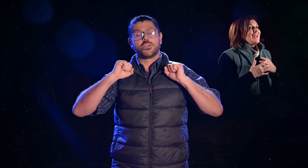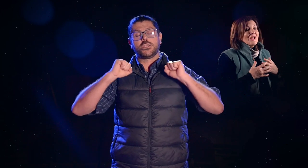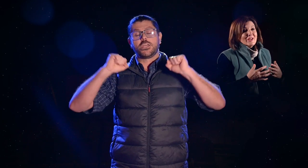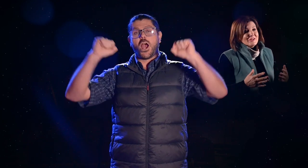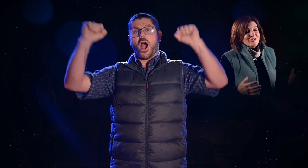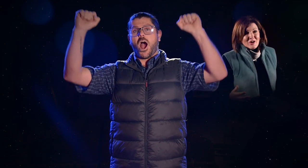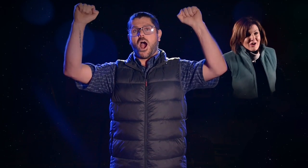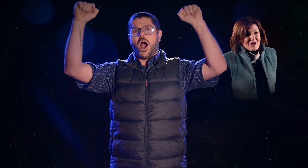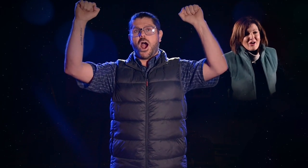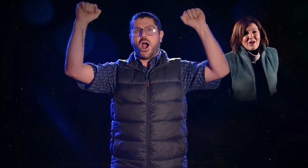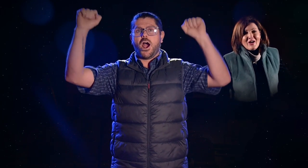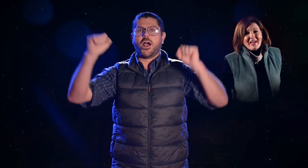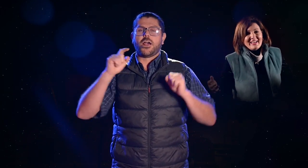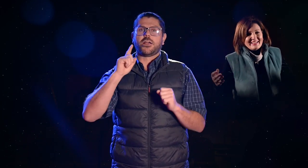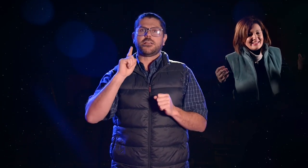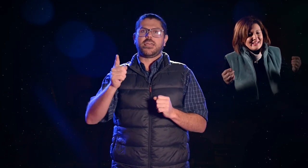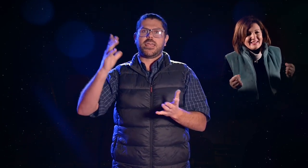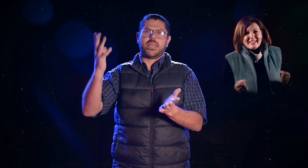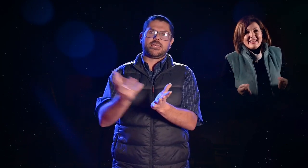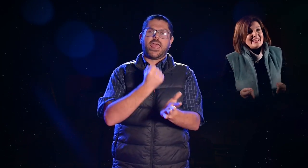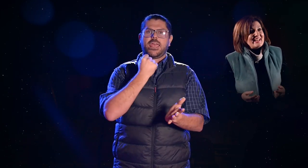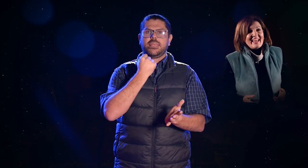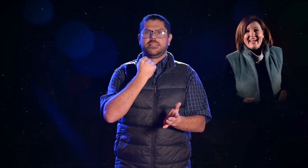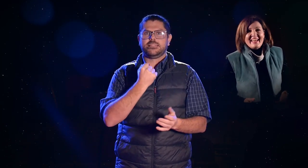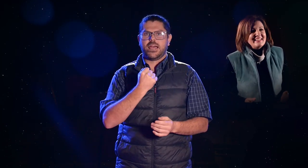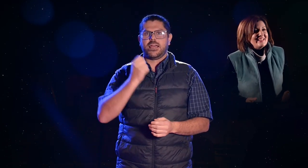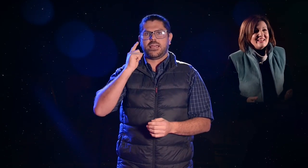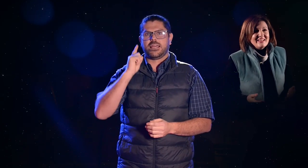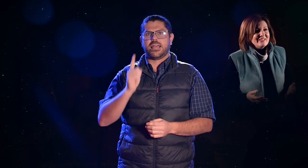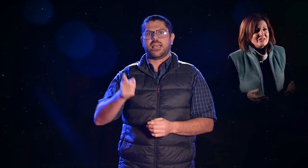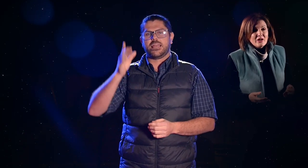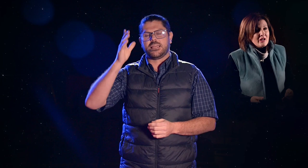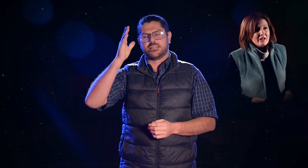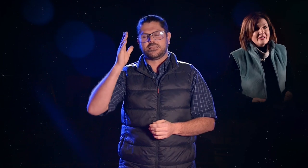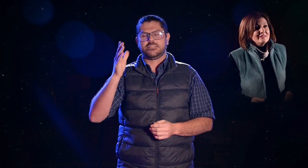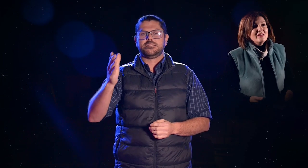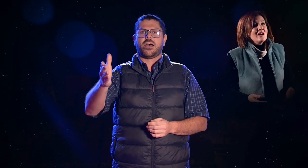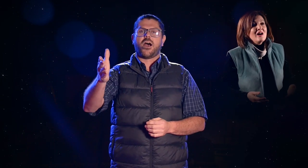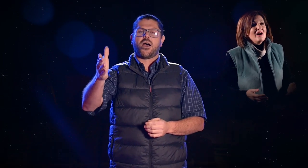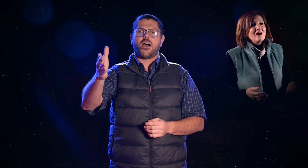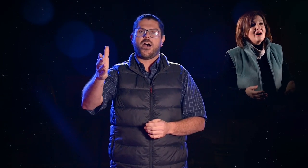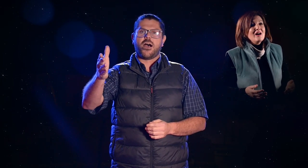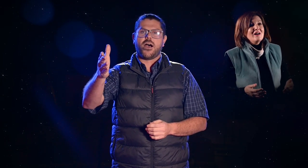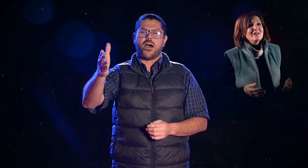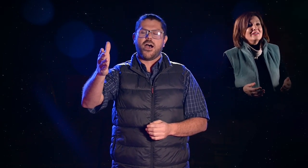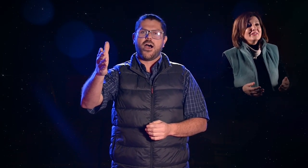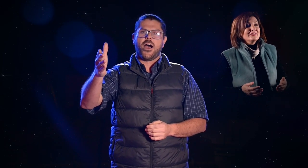Ja, die rechter is da,